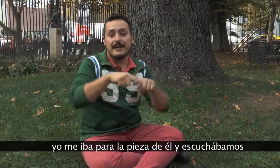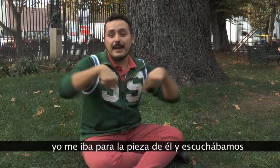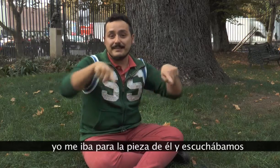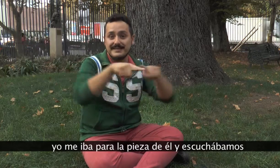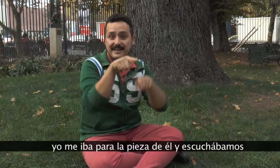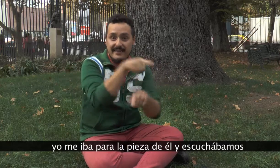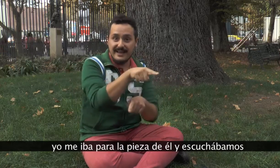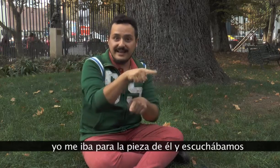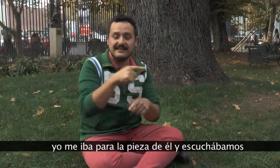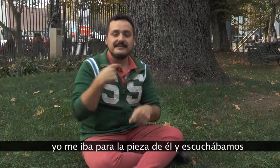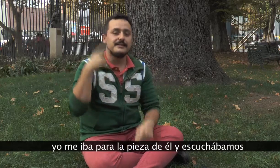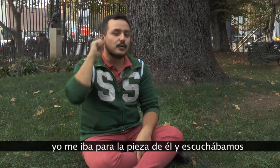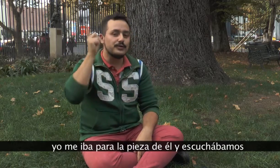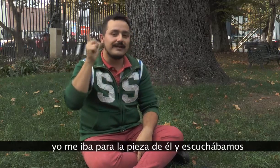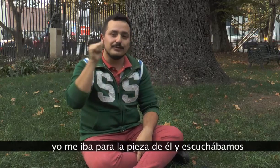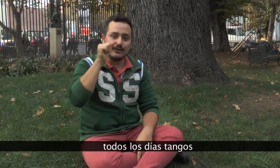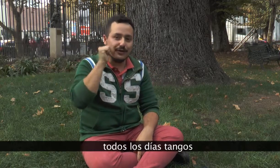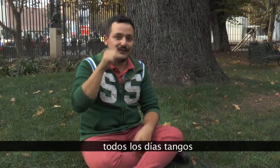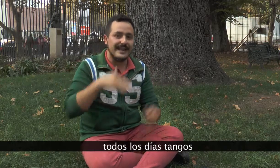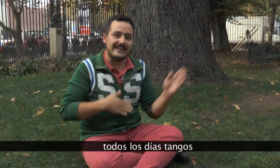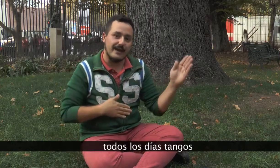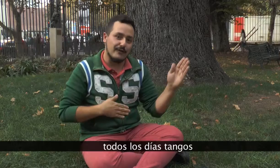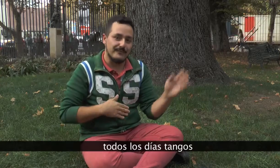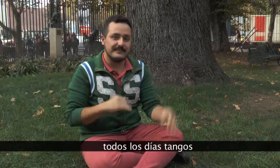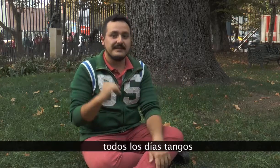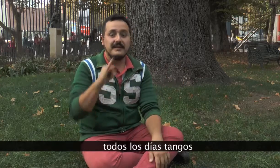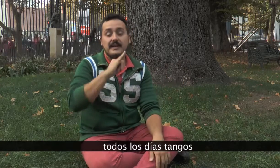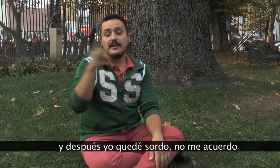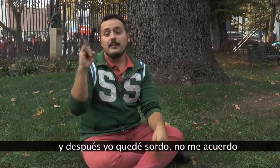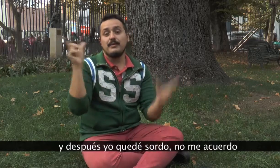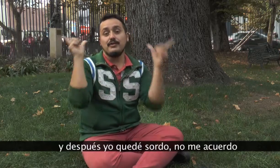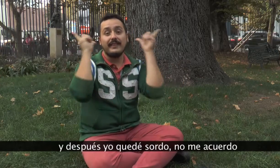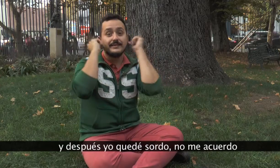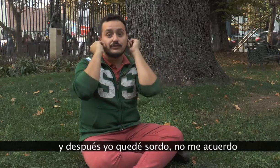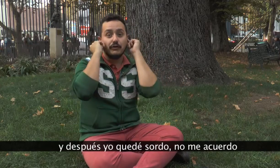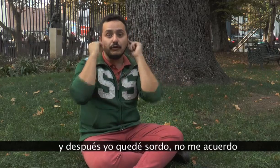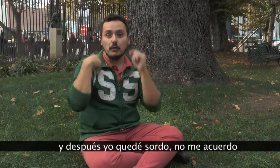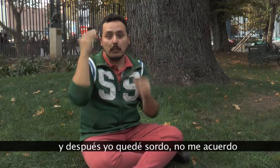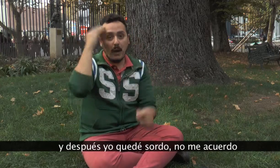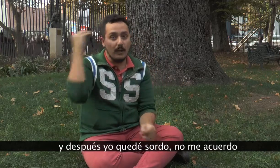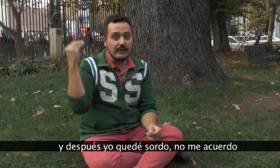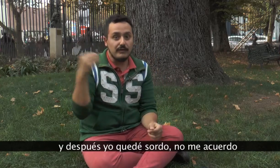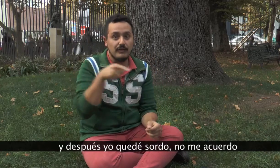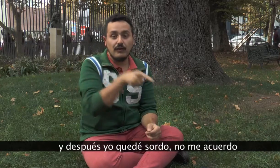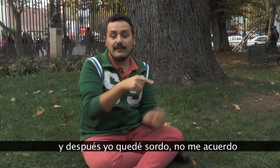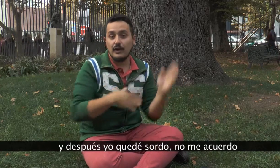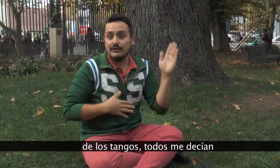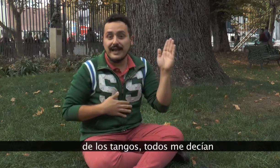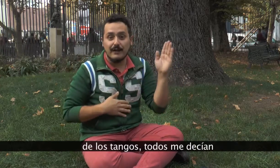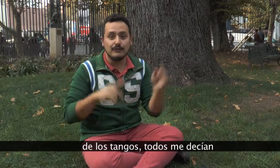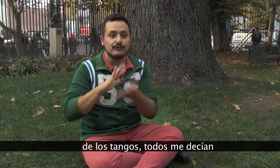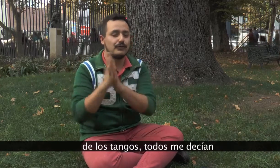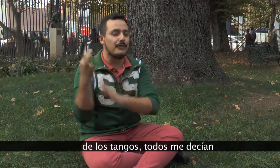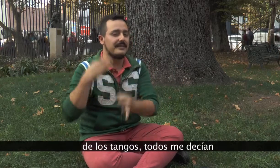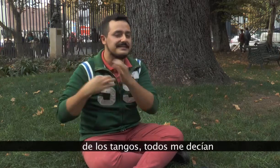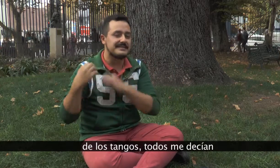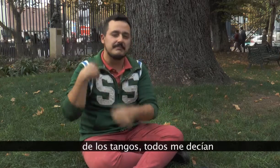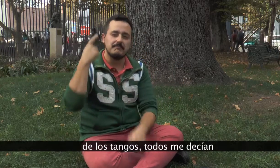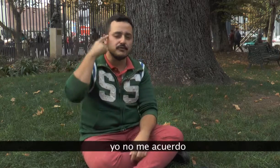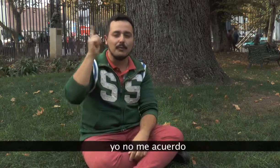para la pieza de él y escuchábamos todos los días tango. Y después, yo quedé sordo, no me acuerdo de los tangos. Todos me decían, yo no